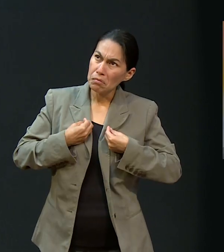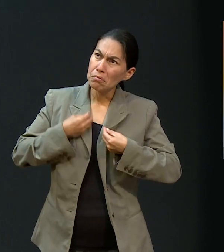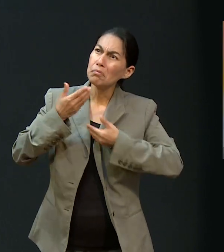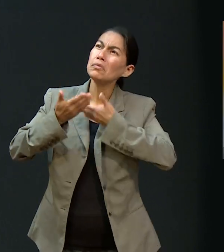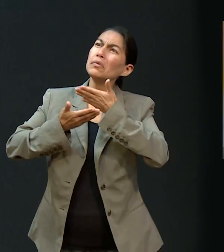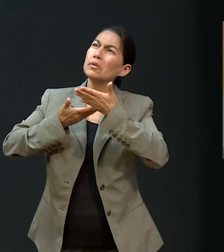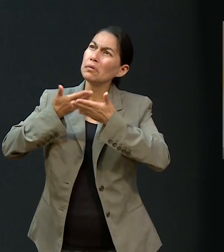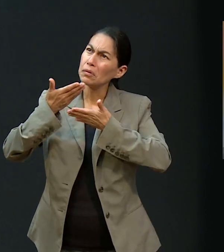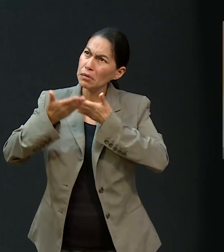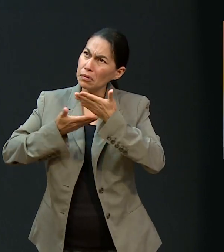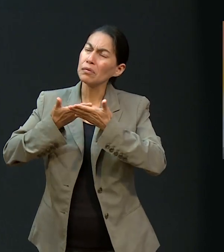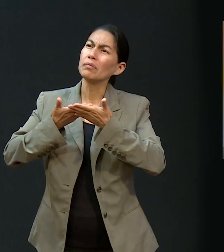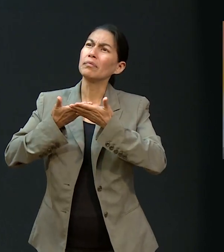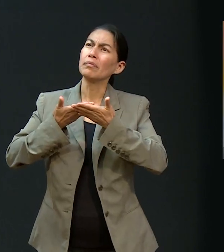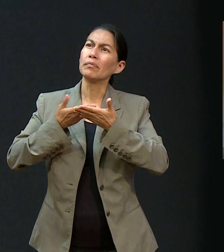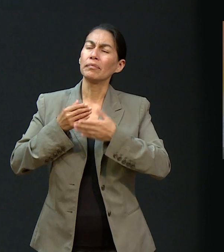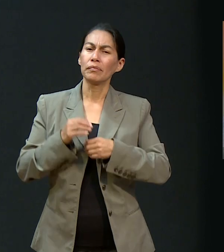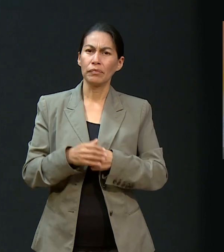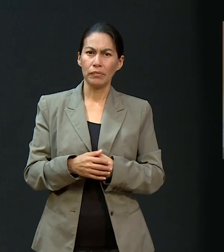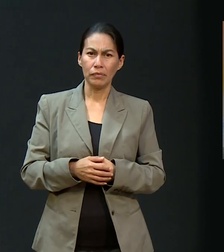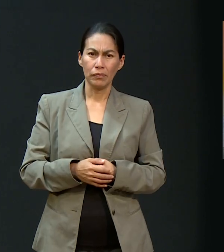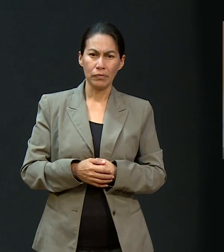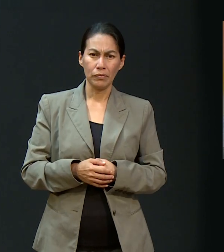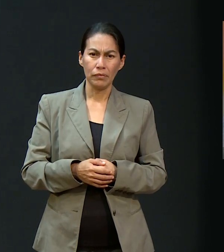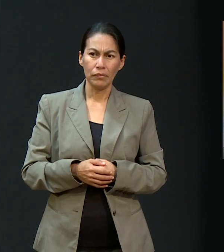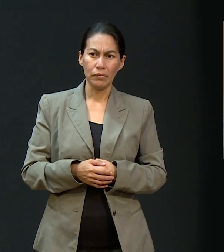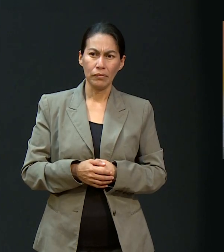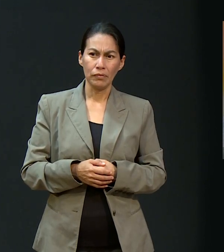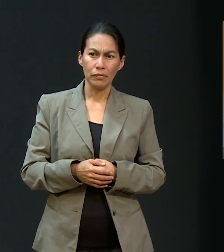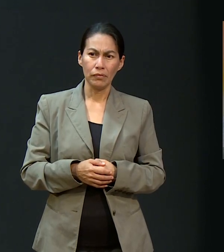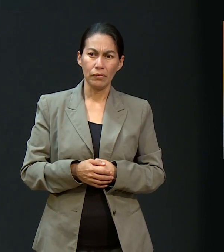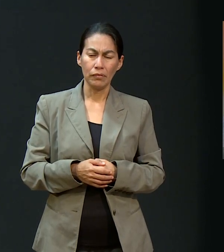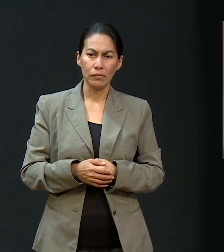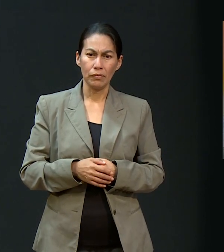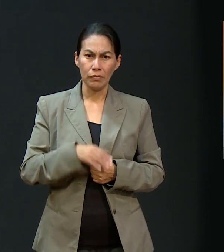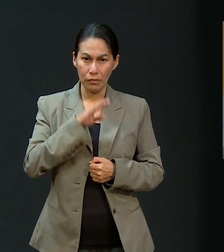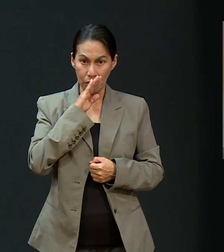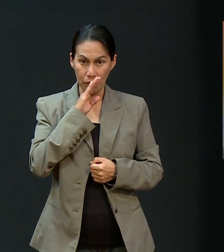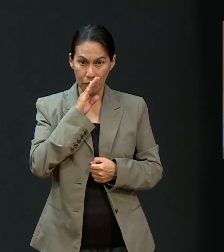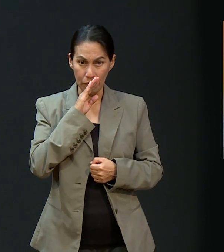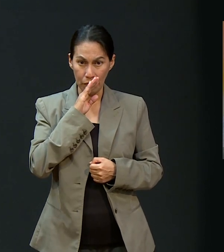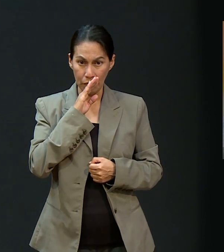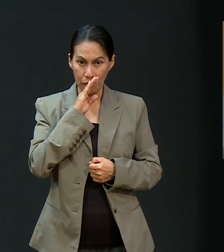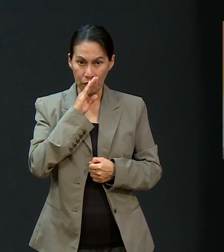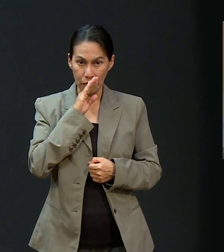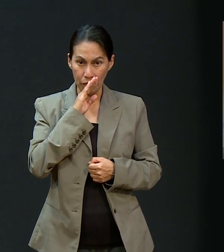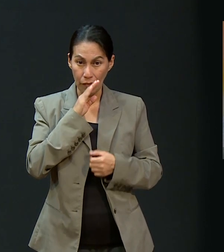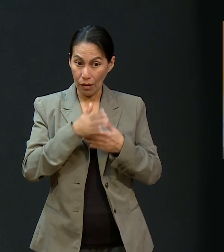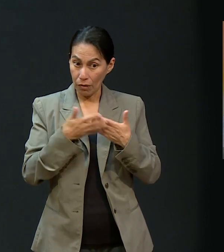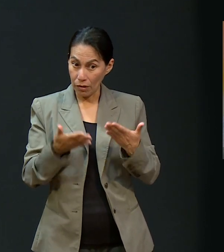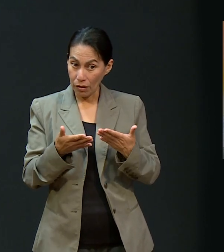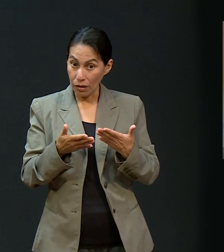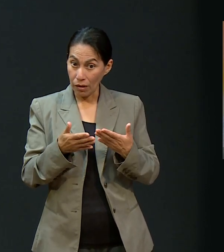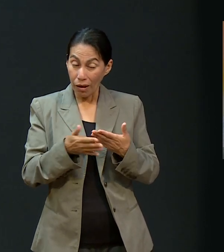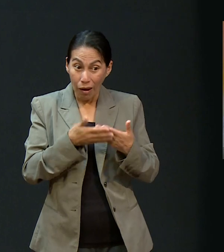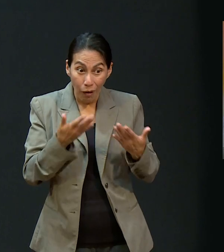a vivir, los quiero vivir sirviéndote. Amén. Y, y ella, ¿ahora?